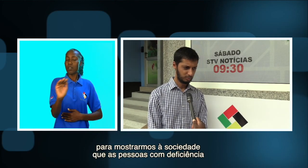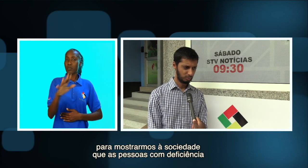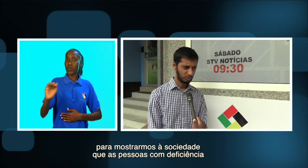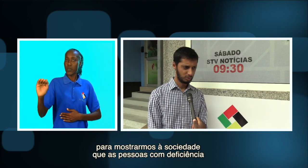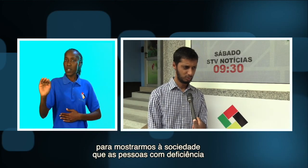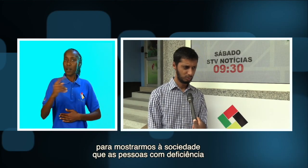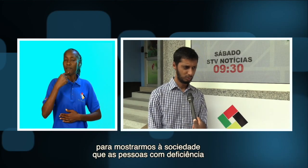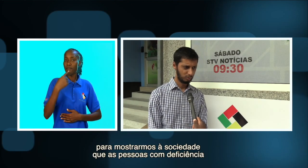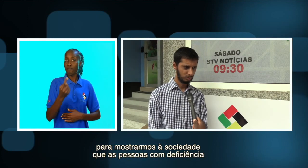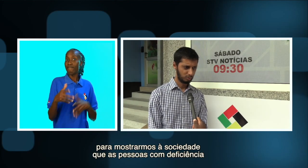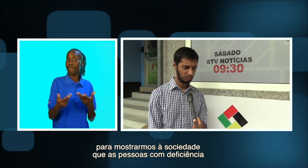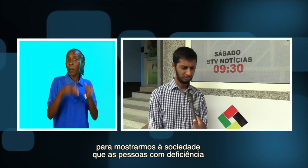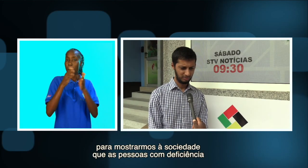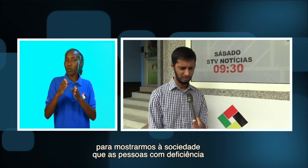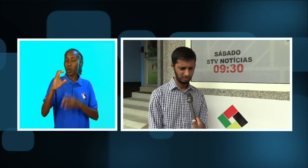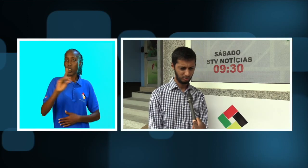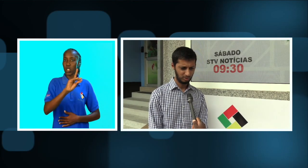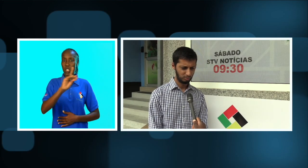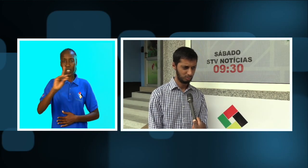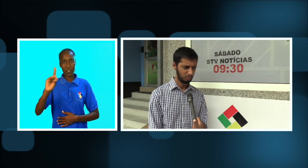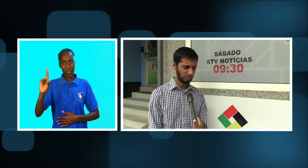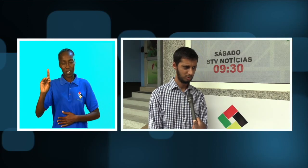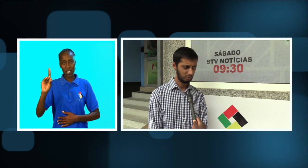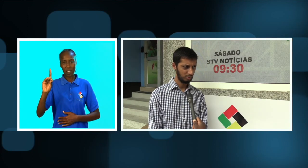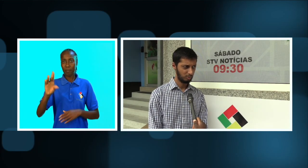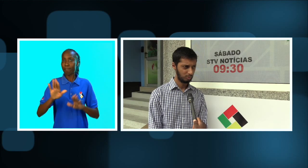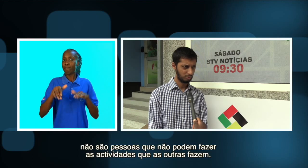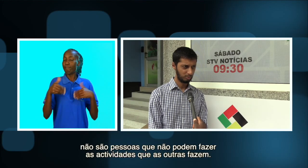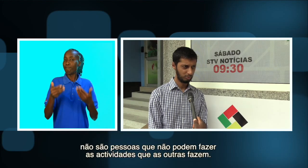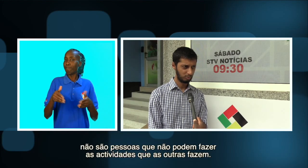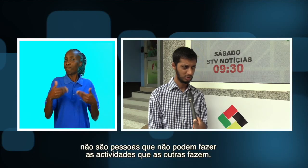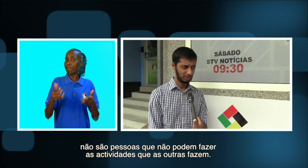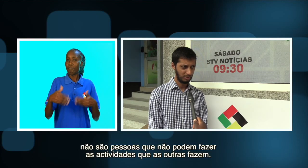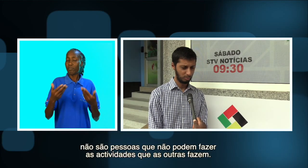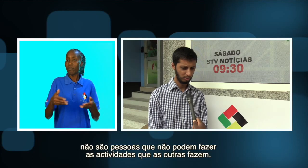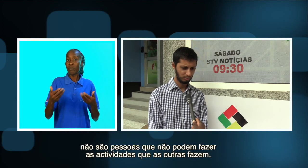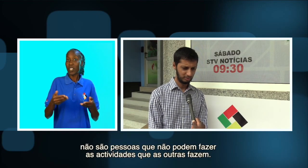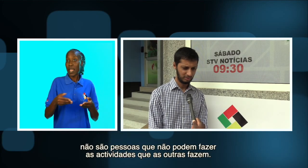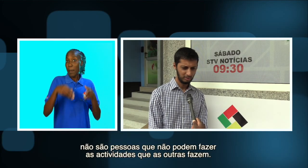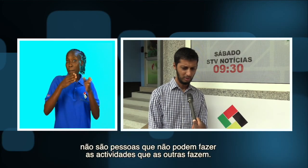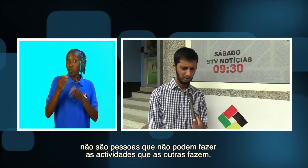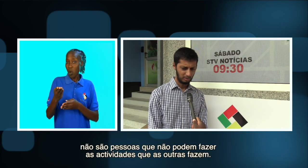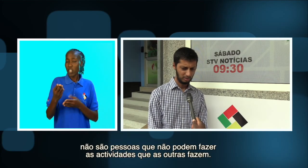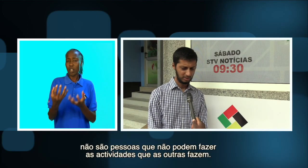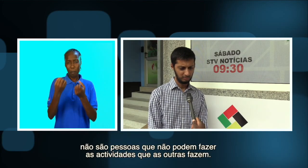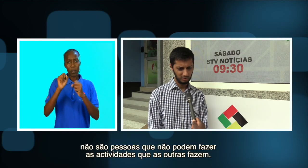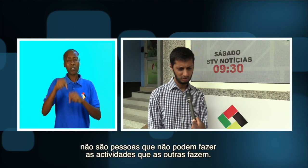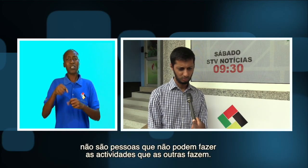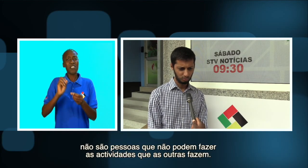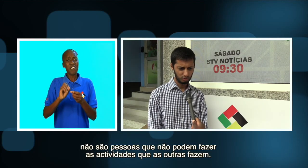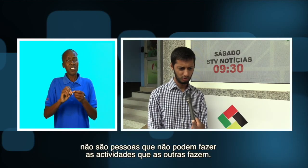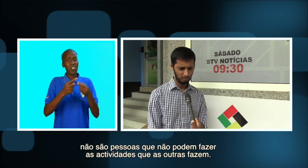as pessoas com deficiência, portanto, não são pessoas que também não possam fazer as